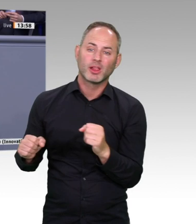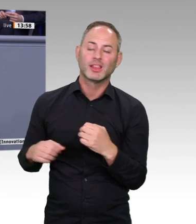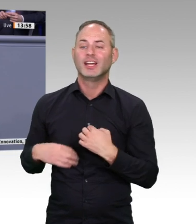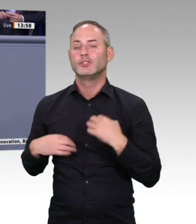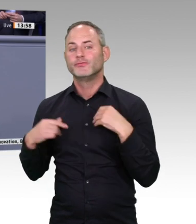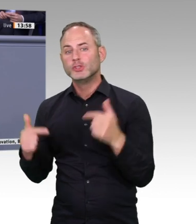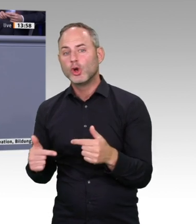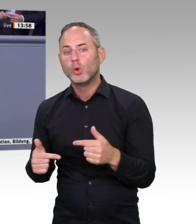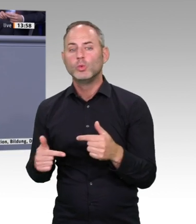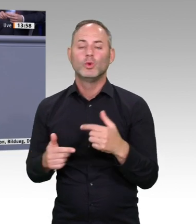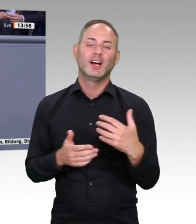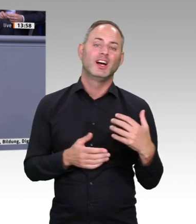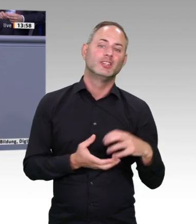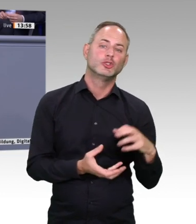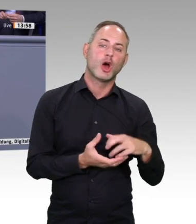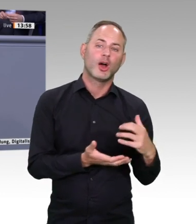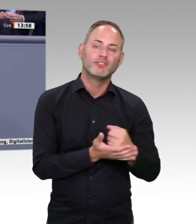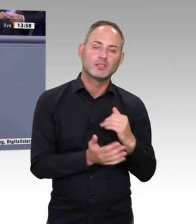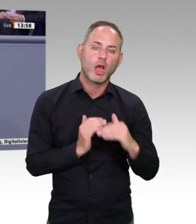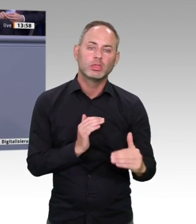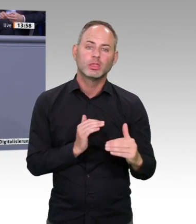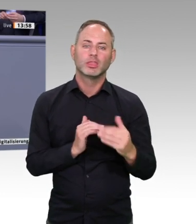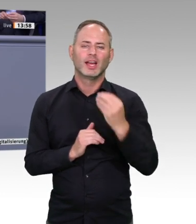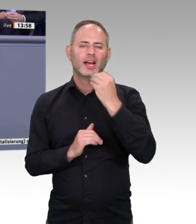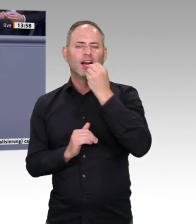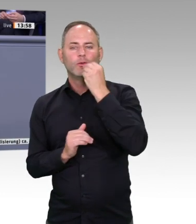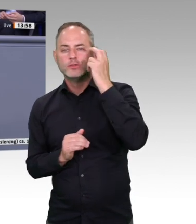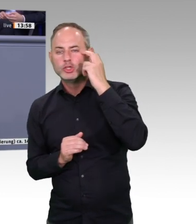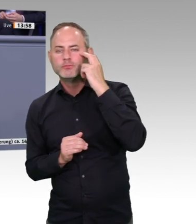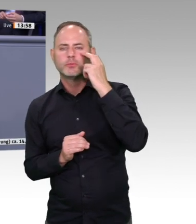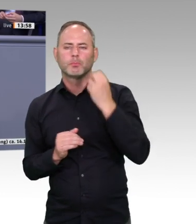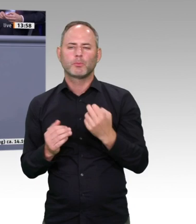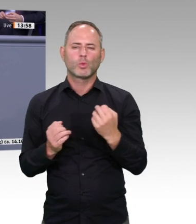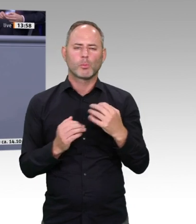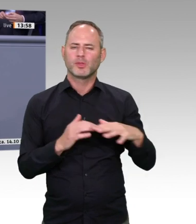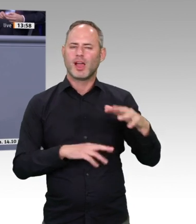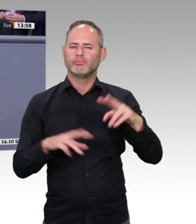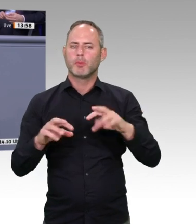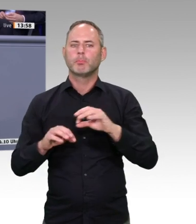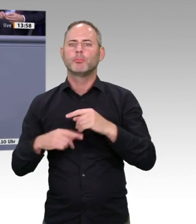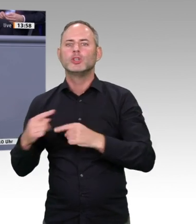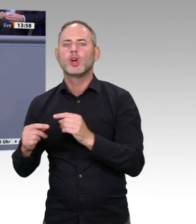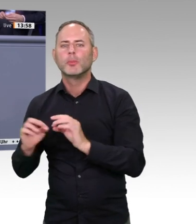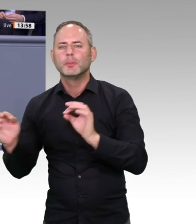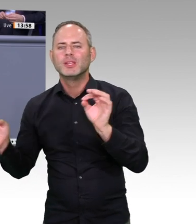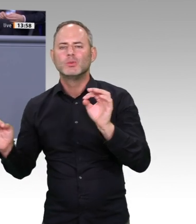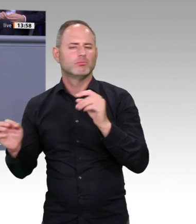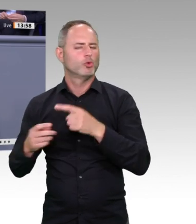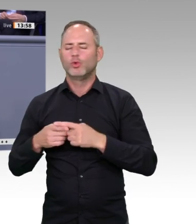gehören zur Informationsgesellschaft dazu. Und eine Studie beziffert den Leistungsbedarf für den Betrieb des Internets allein